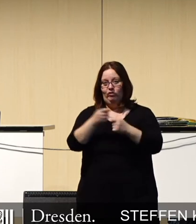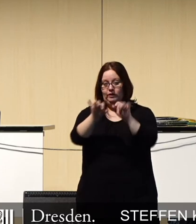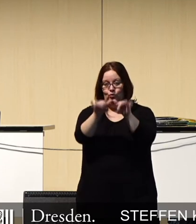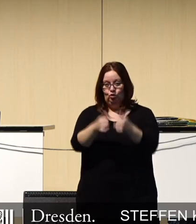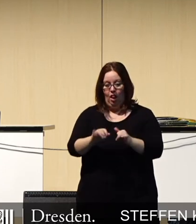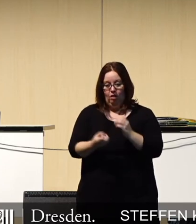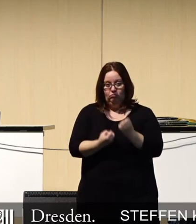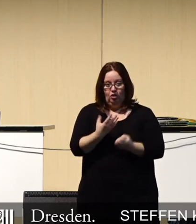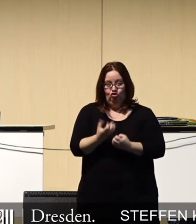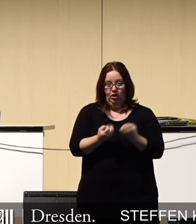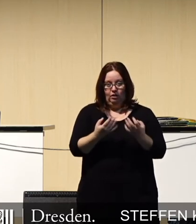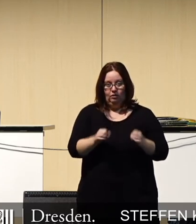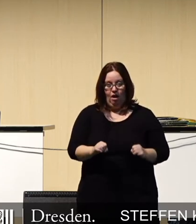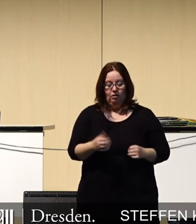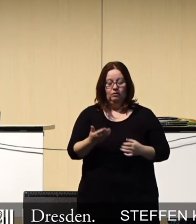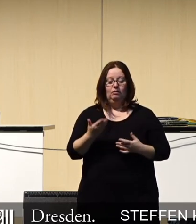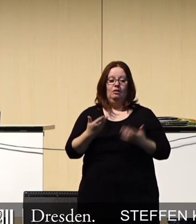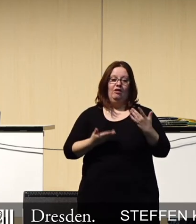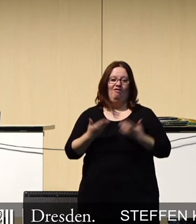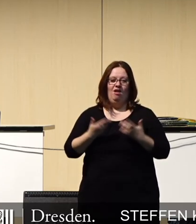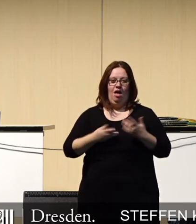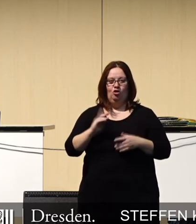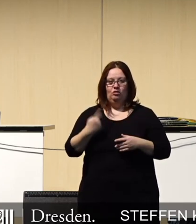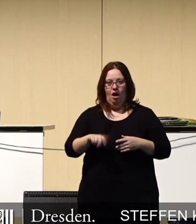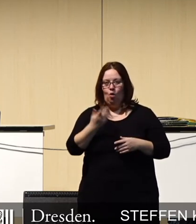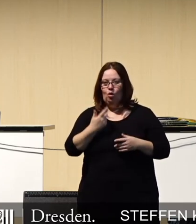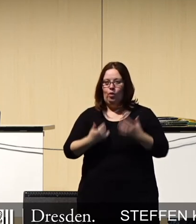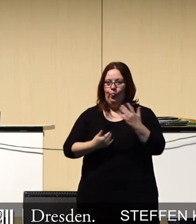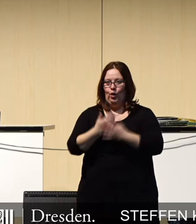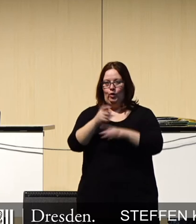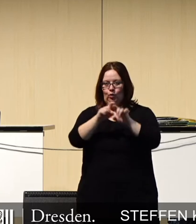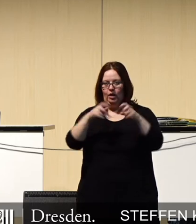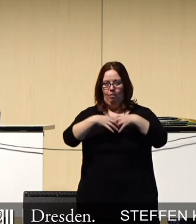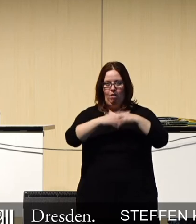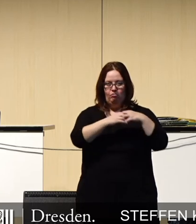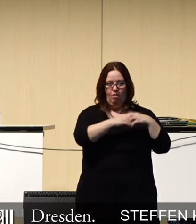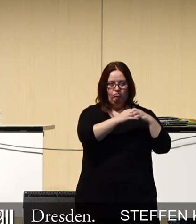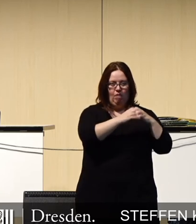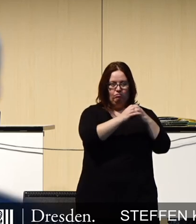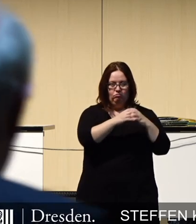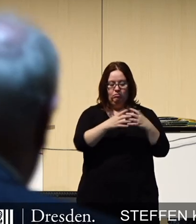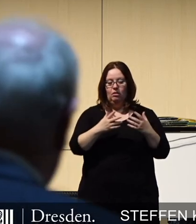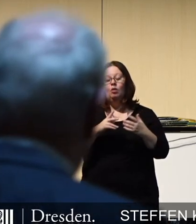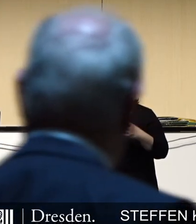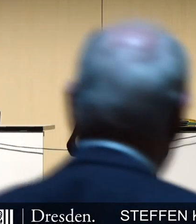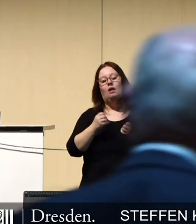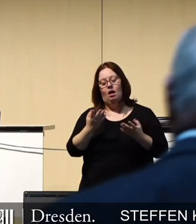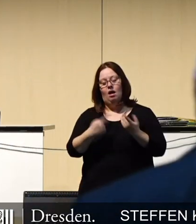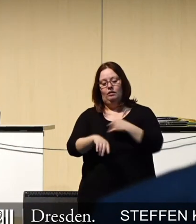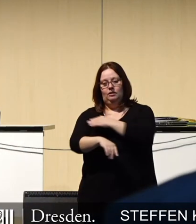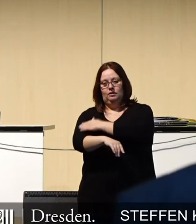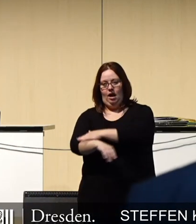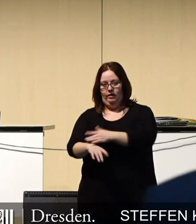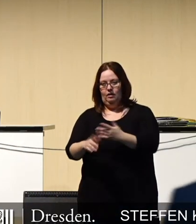die hier entstehen werden, möglicherweise eine Start-up-Szene, die davon profitieren wird. Und auf der anderen Seite ist natürlich